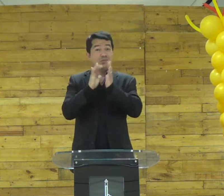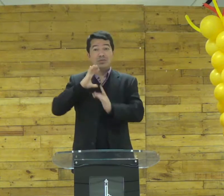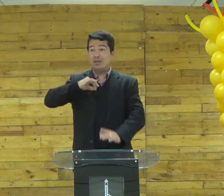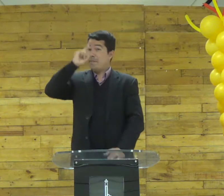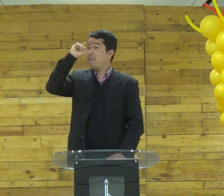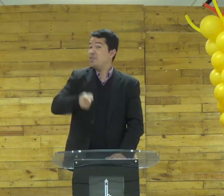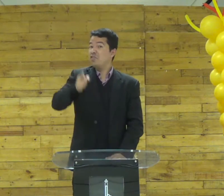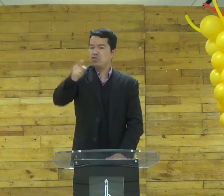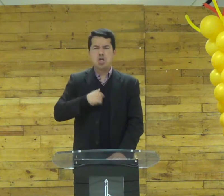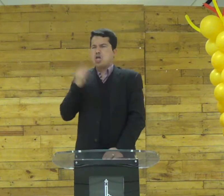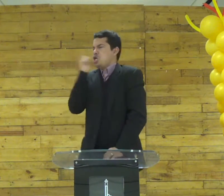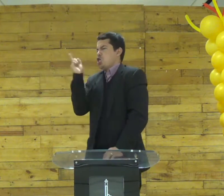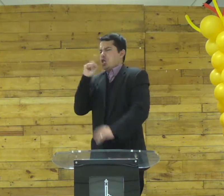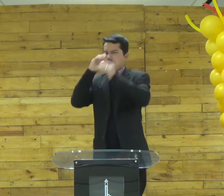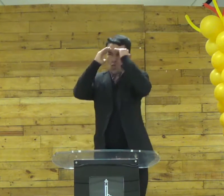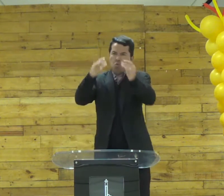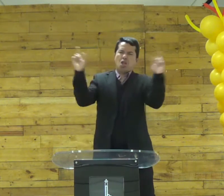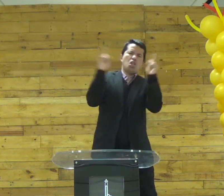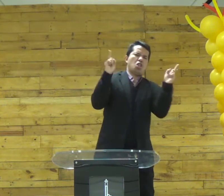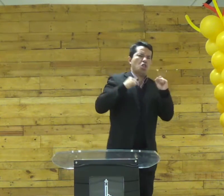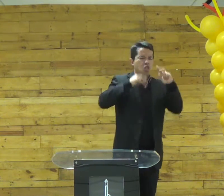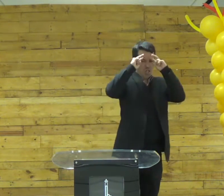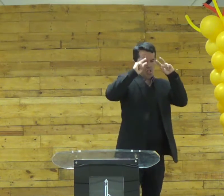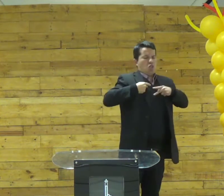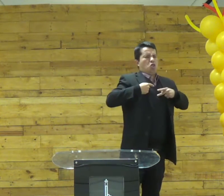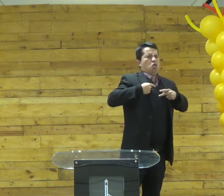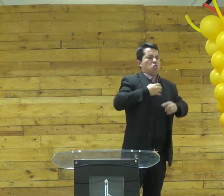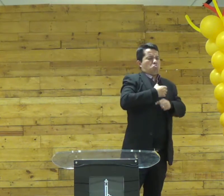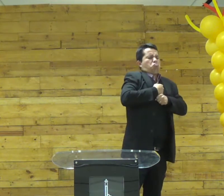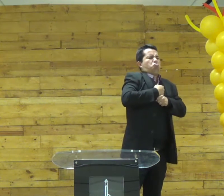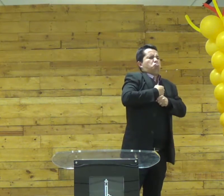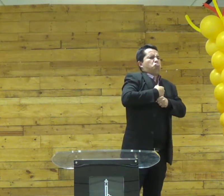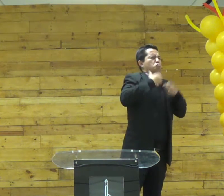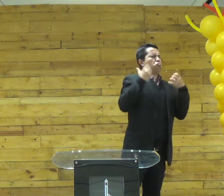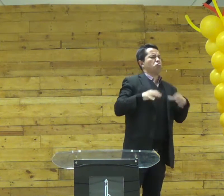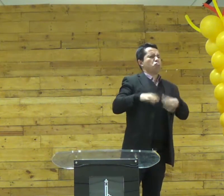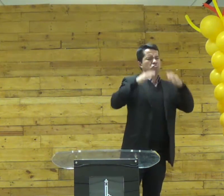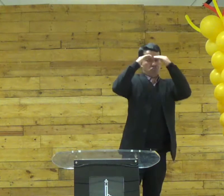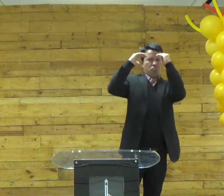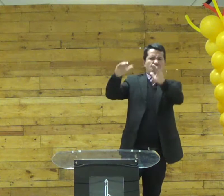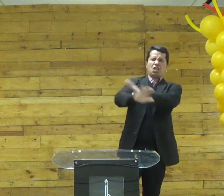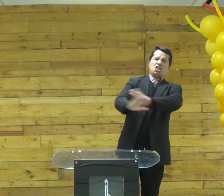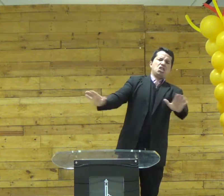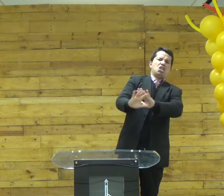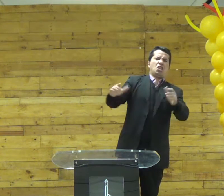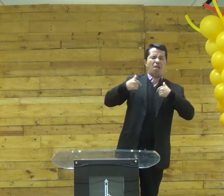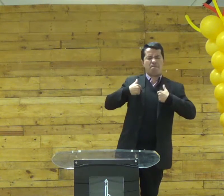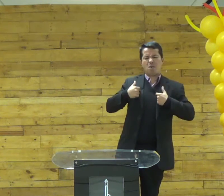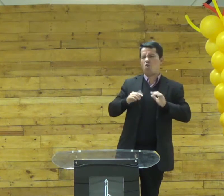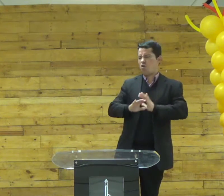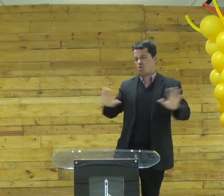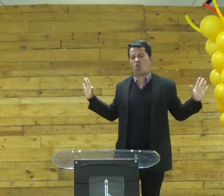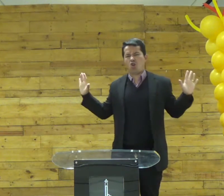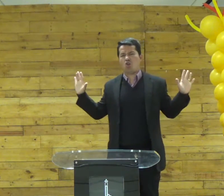se você não obedece o que Jesus fala pra você fazer não porque Jesus veja bem esse negócio é muito complicado eu não quero